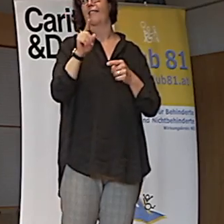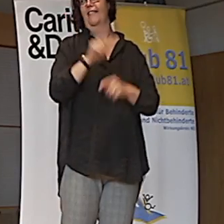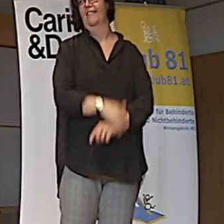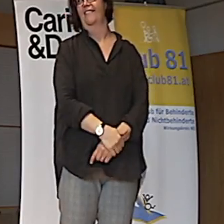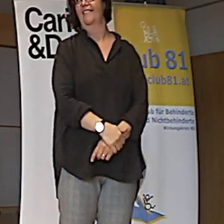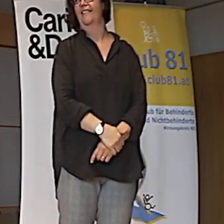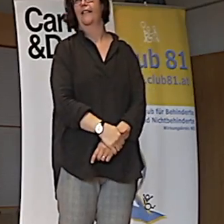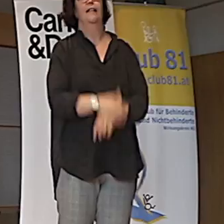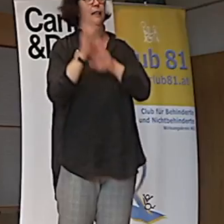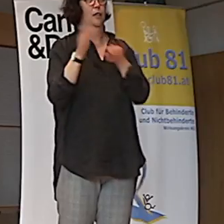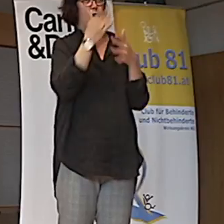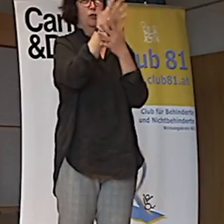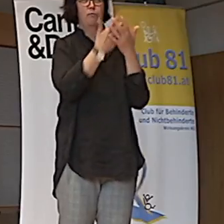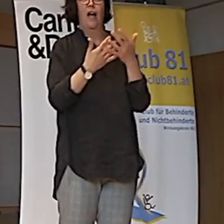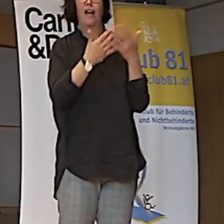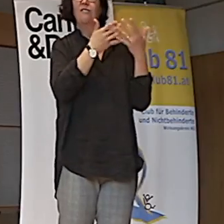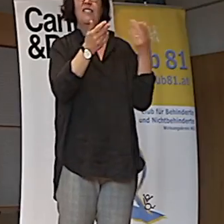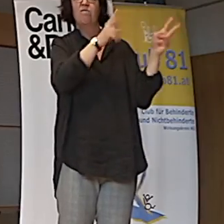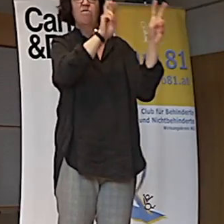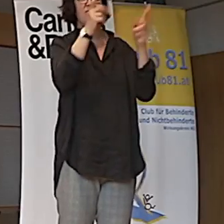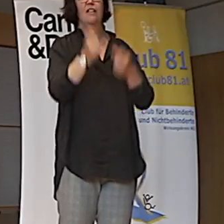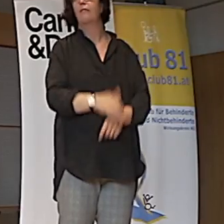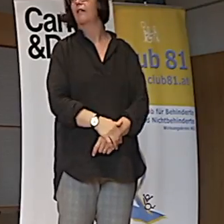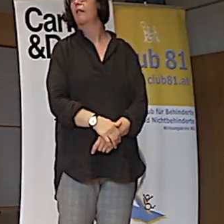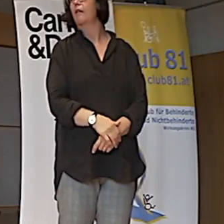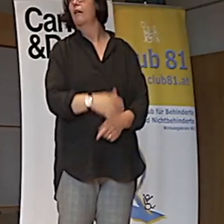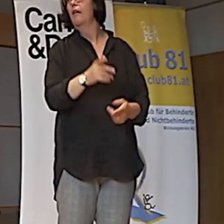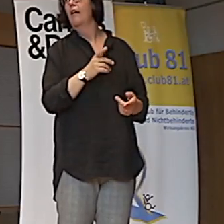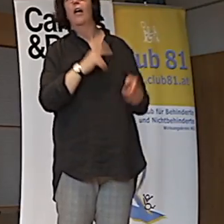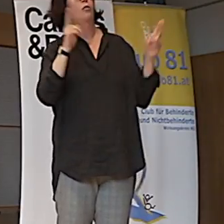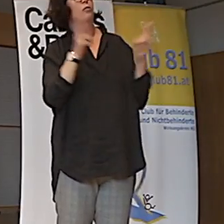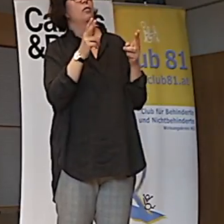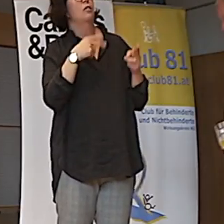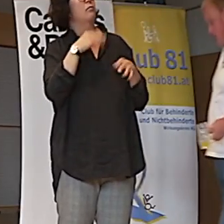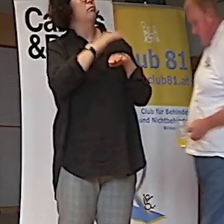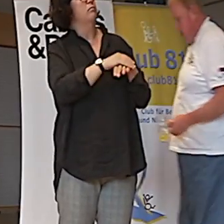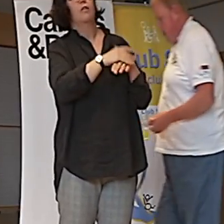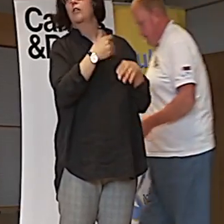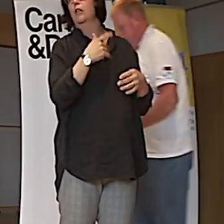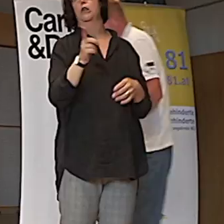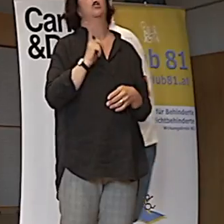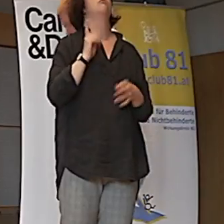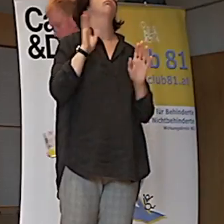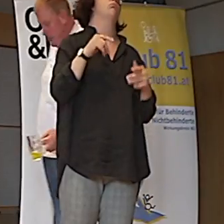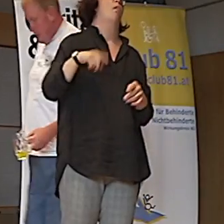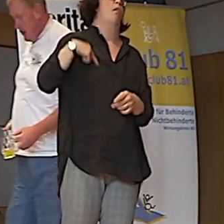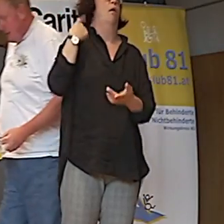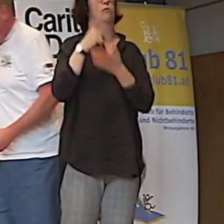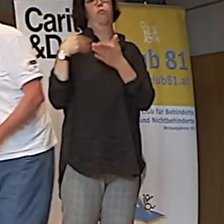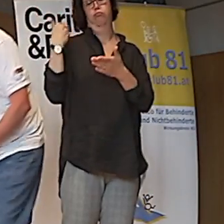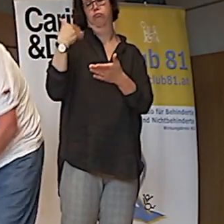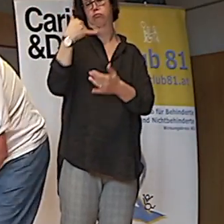Gut. Sprache ist aber so ein Ding. Ich selber habe es vor kurzem gemerkt, ich wohne jetzt schon lange in Wien.